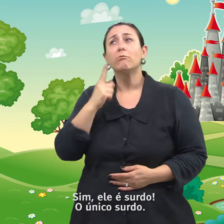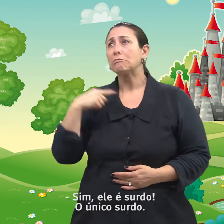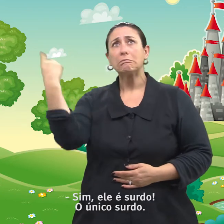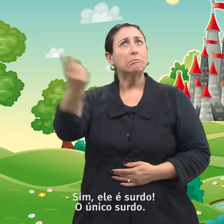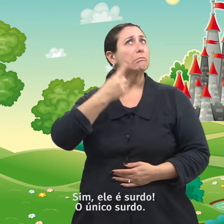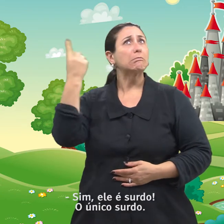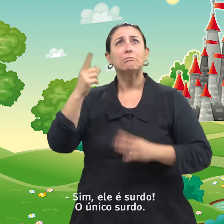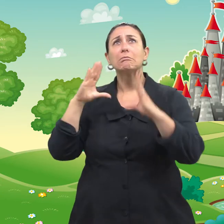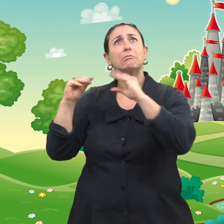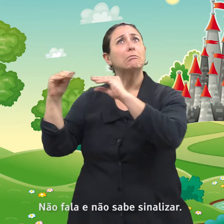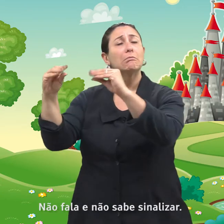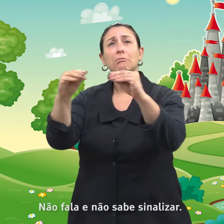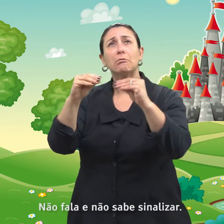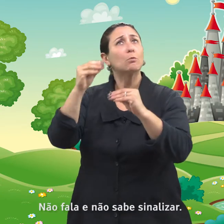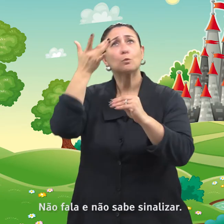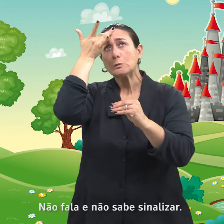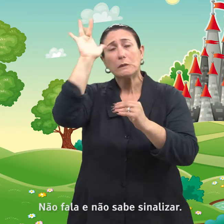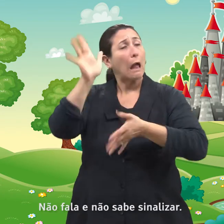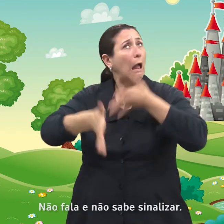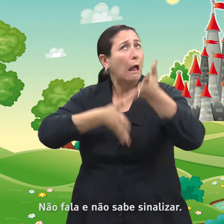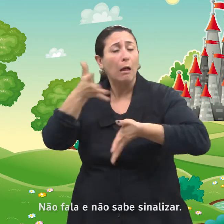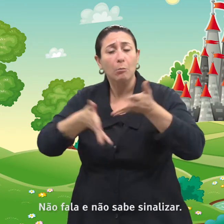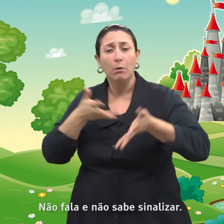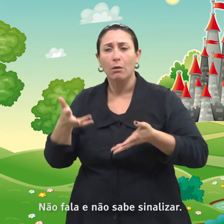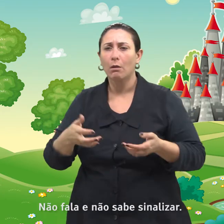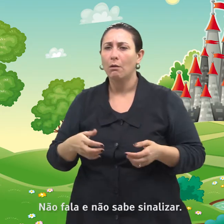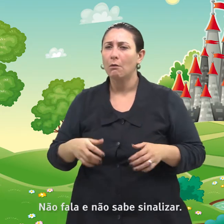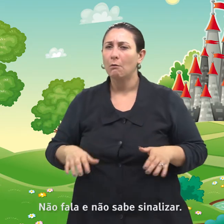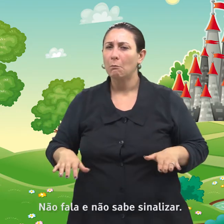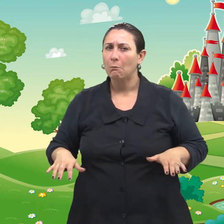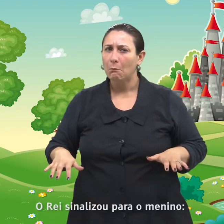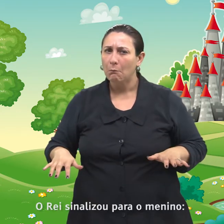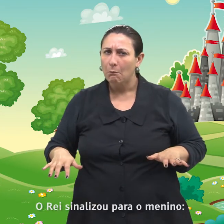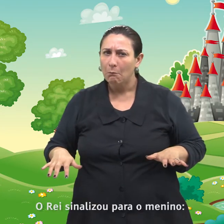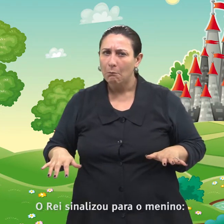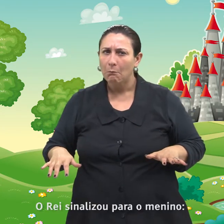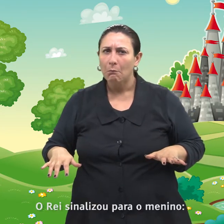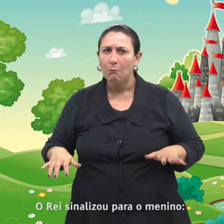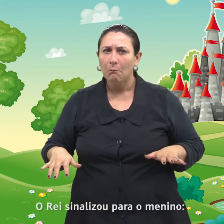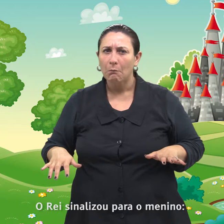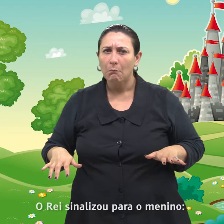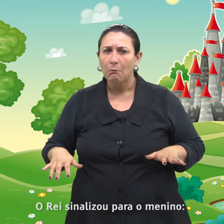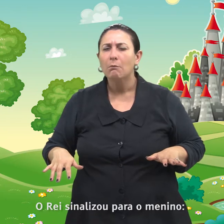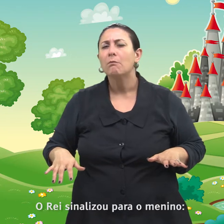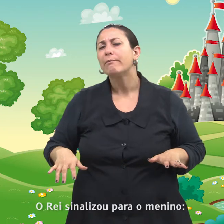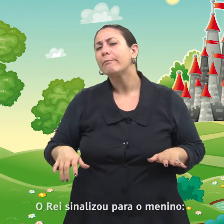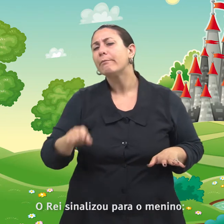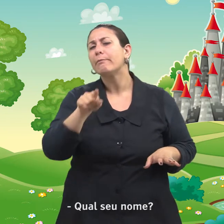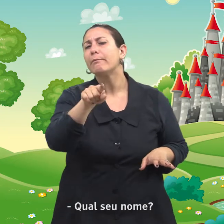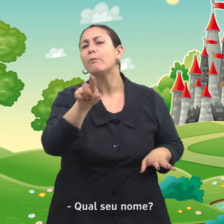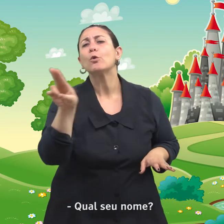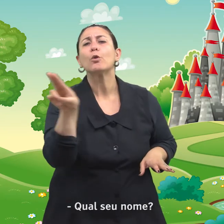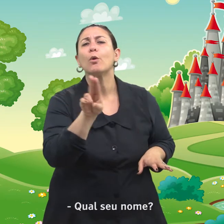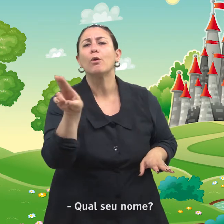surdo. Não fala e não sabe sinalizar. O rei sinalizou para o menino. Qual o seu nome?